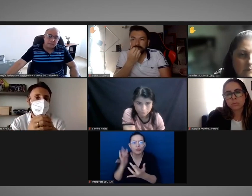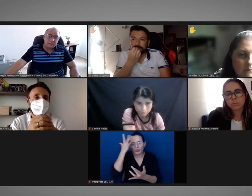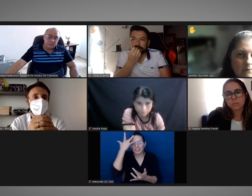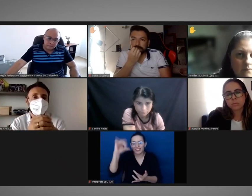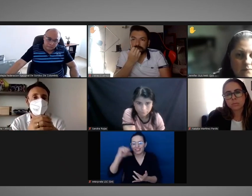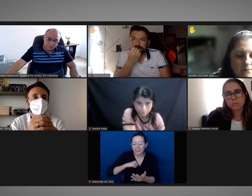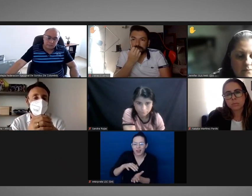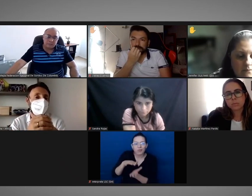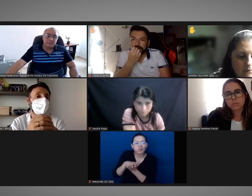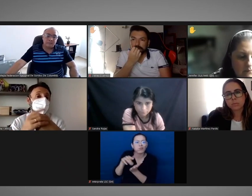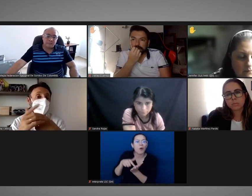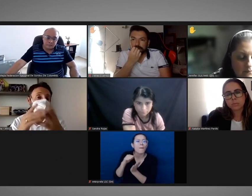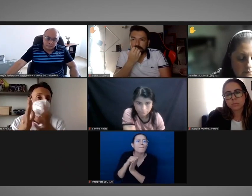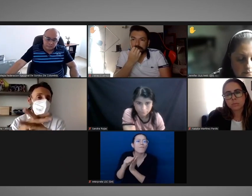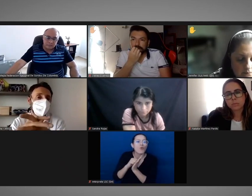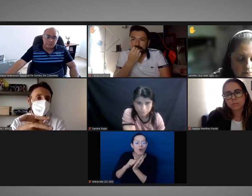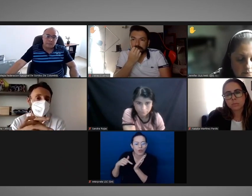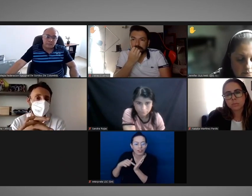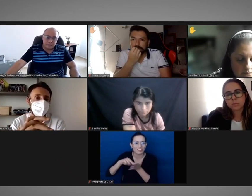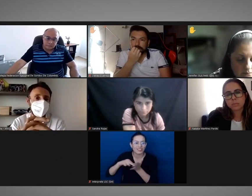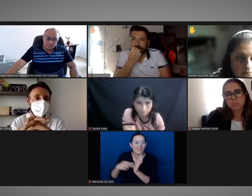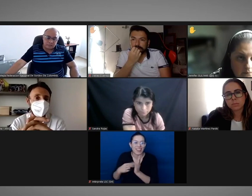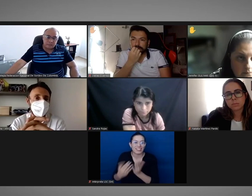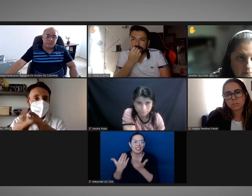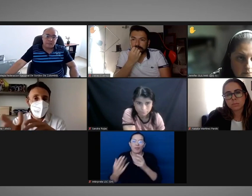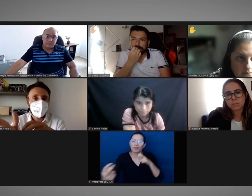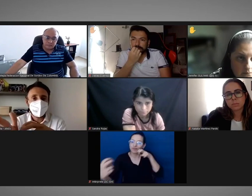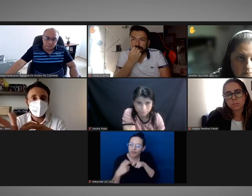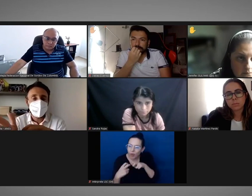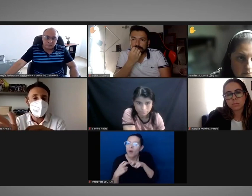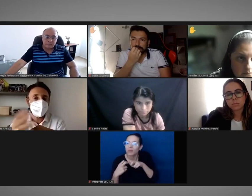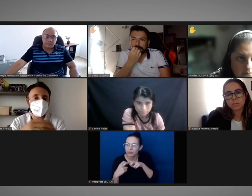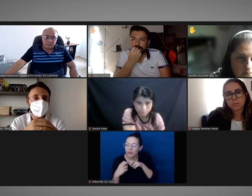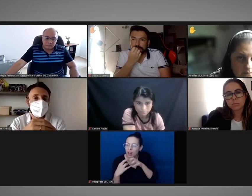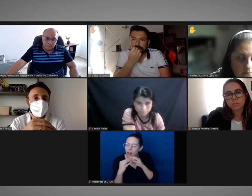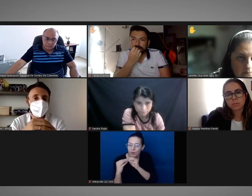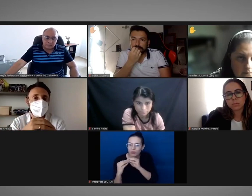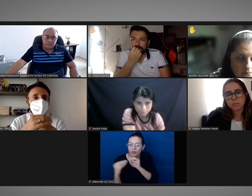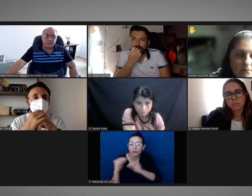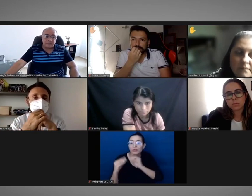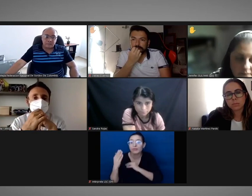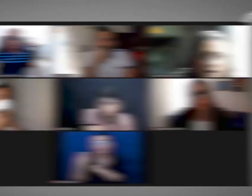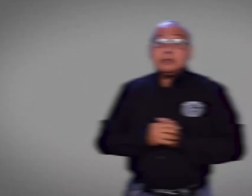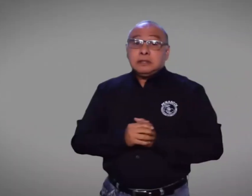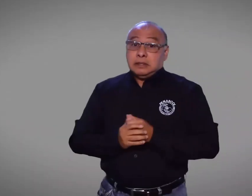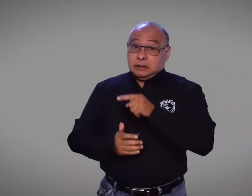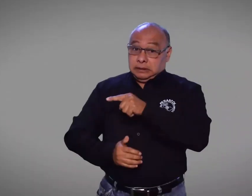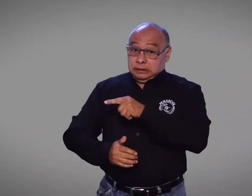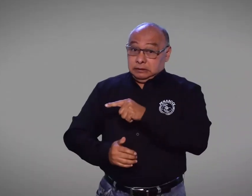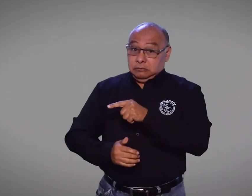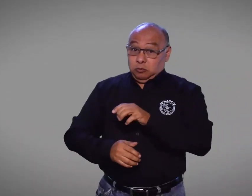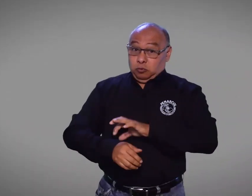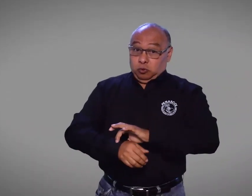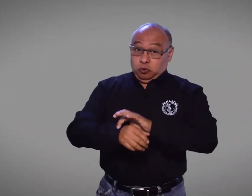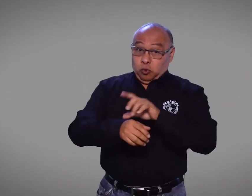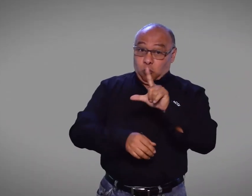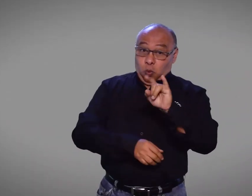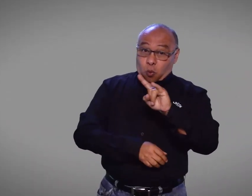sentarnos a construir de manera conjunta. Jennifer, no sé si quieres decir algo antes de... Sin embargo, la